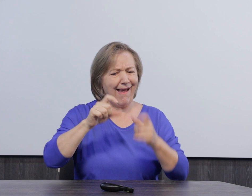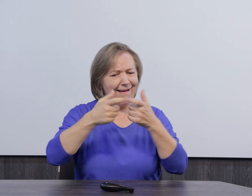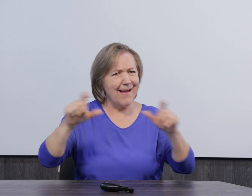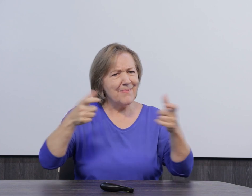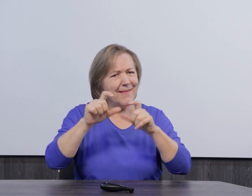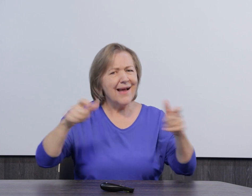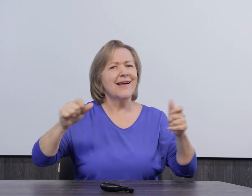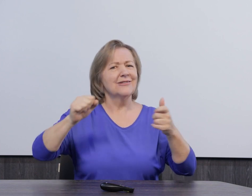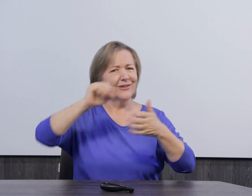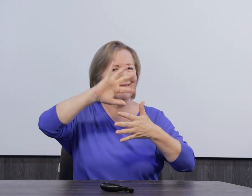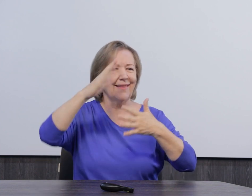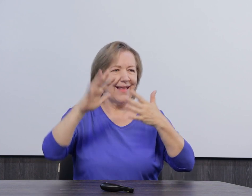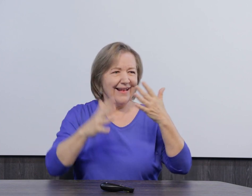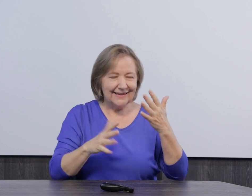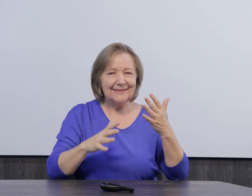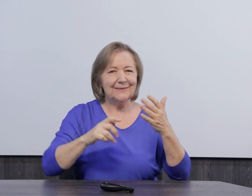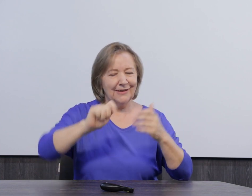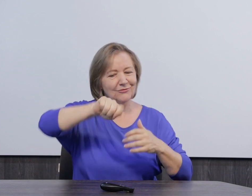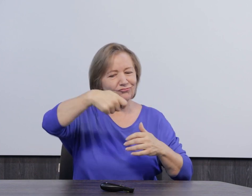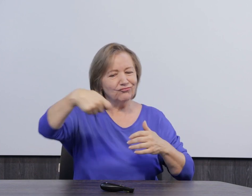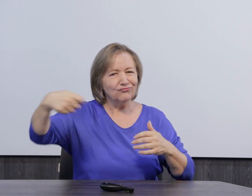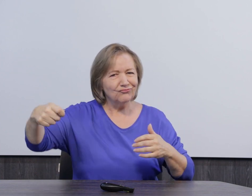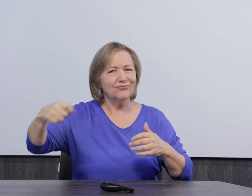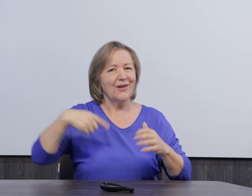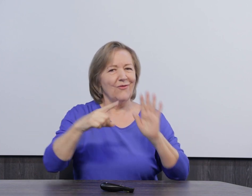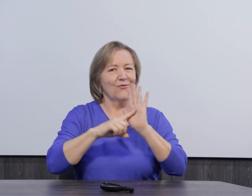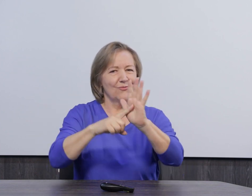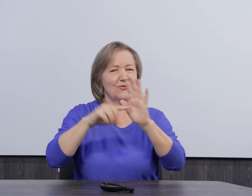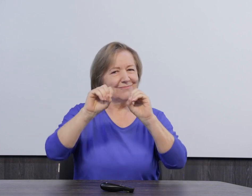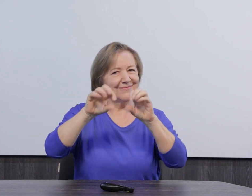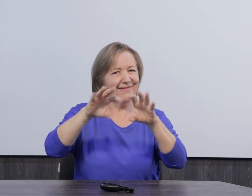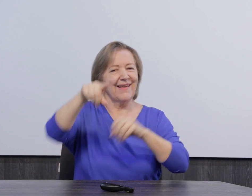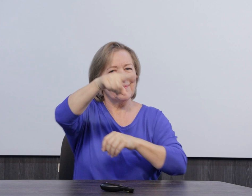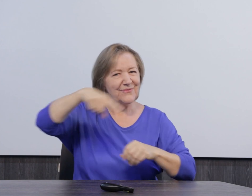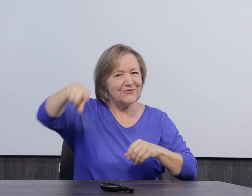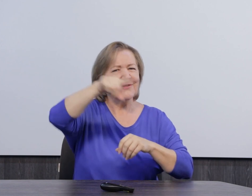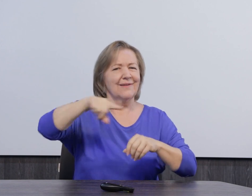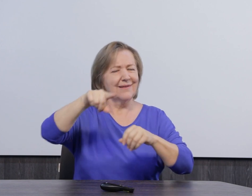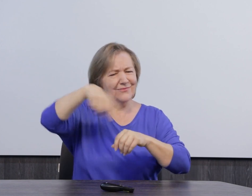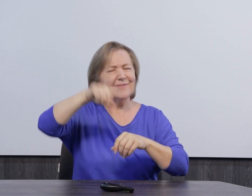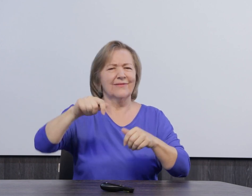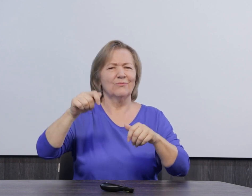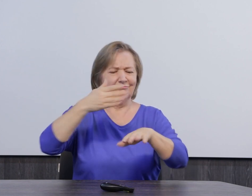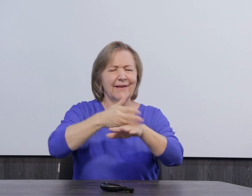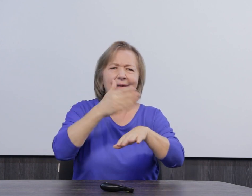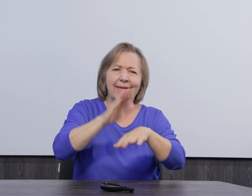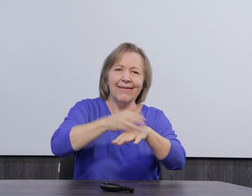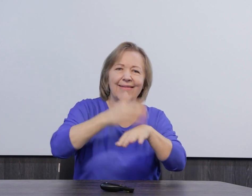assim. Ela possui toda uma gramática, uma estrutura, ela possui uns sinais que nós iremos aprender e vocês irão poder